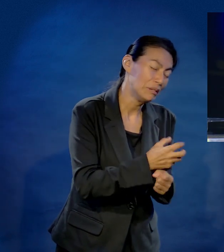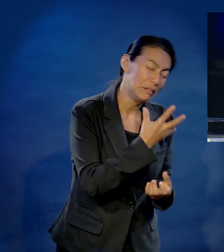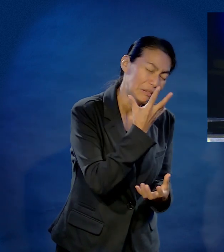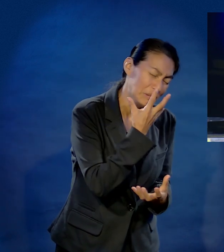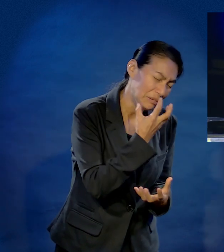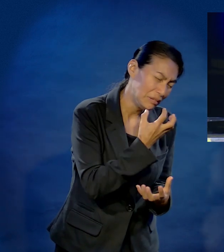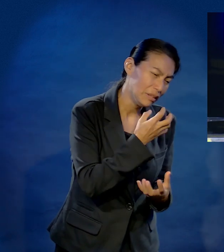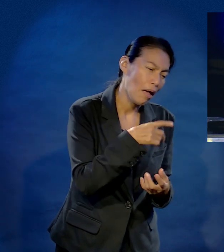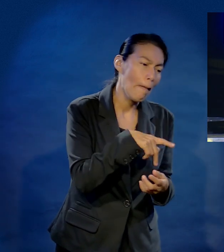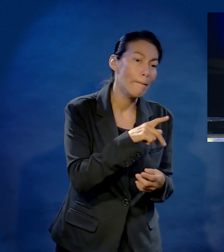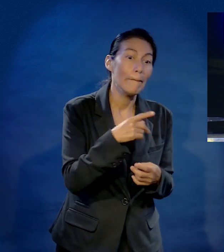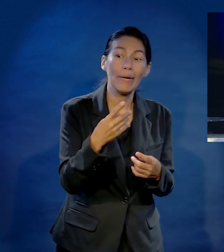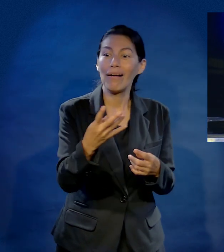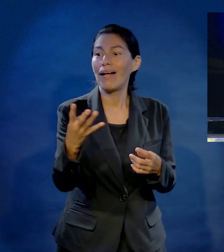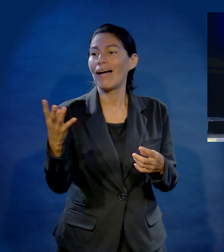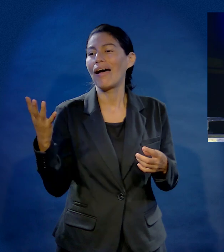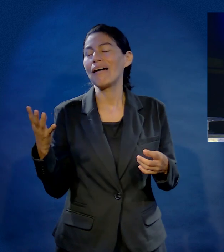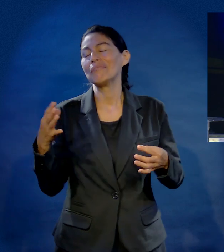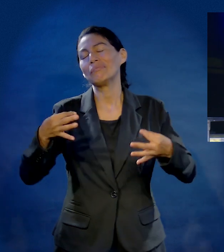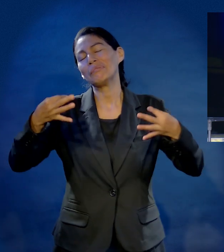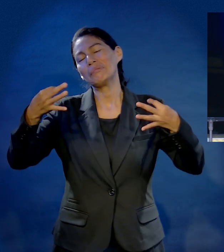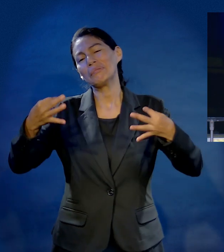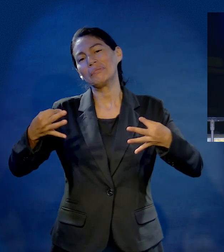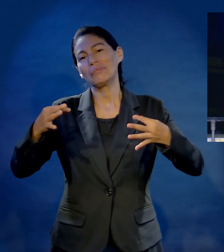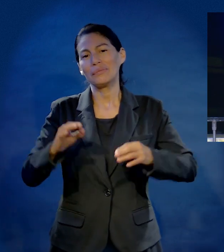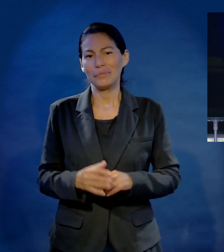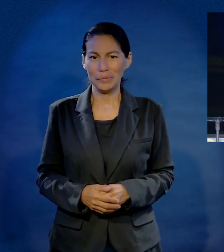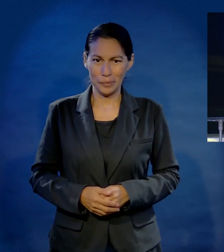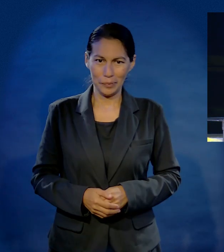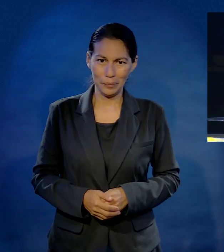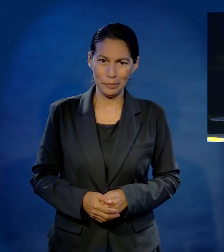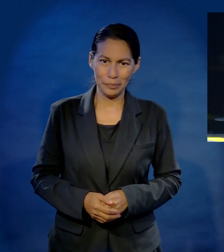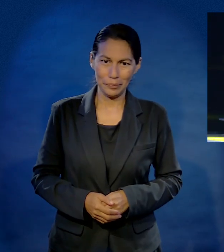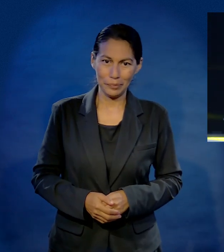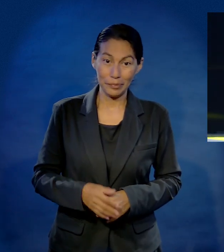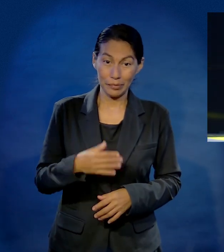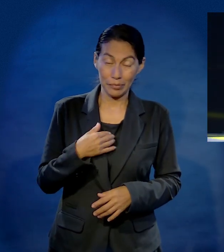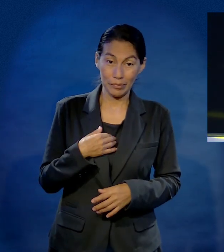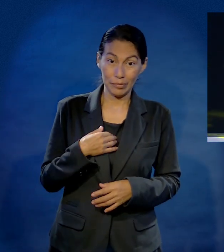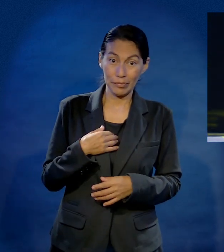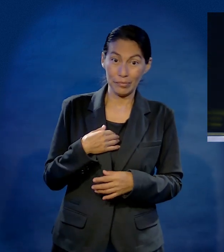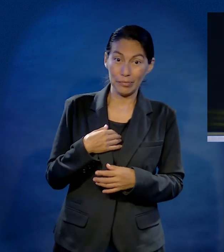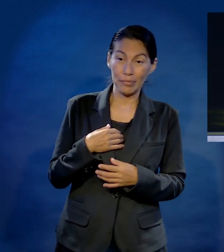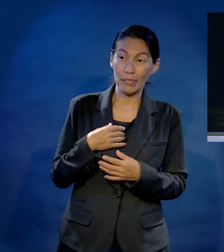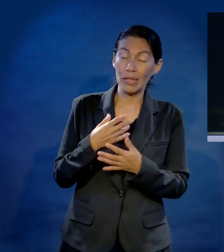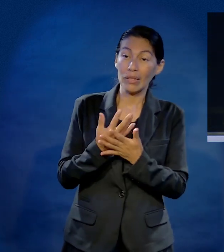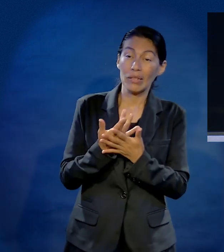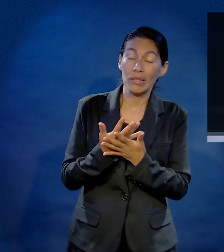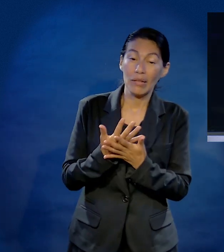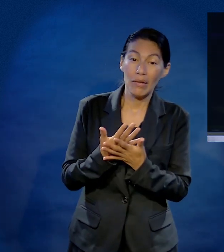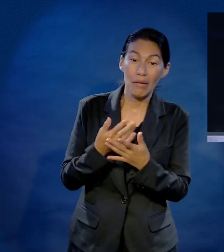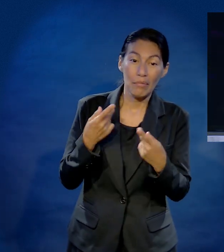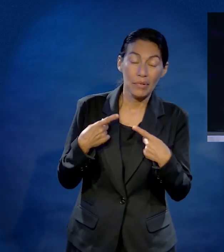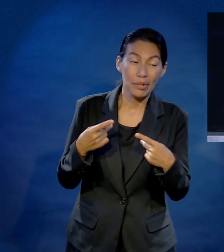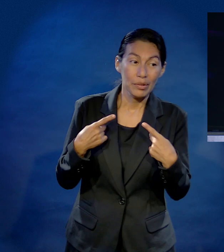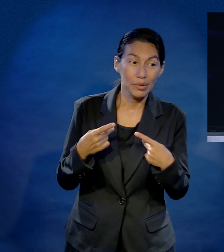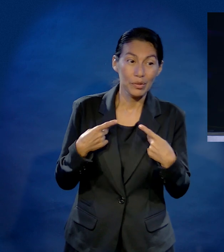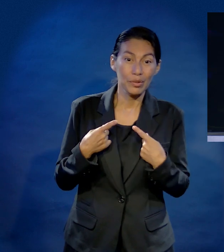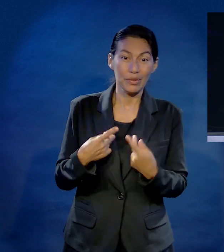vida. Siempre que asistía a una reunión de este tipo donde iban a hablar de noviazgo, siempre deseaba que el que se parara enfrente nos